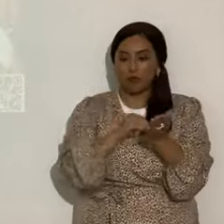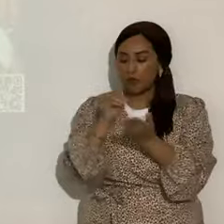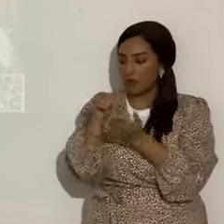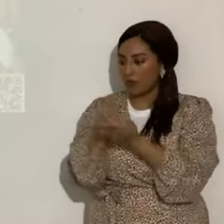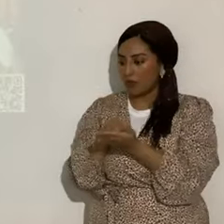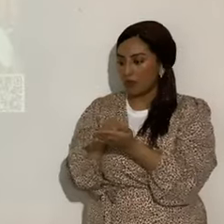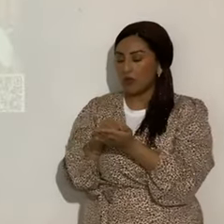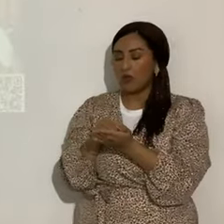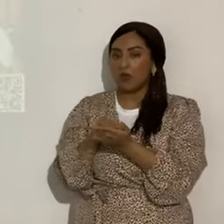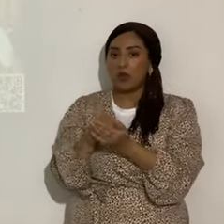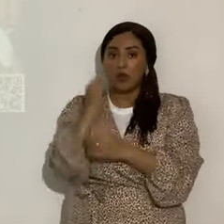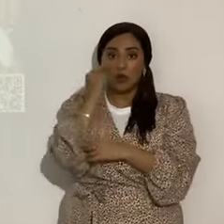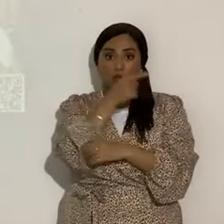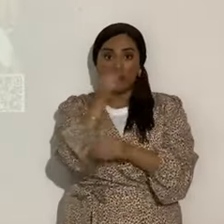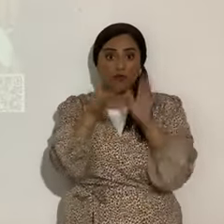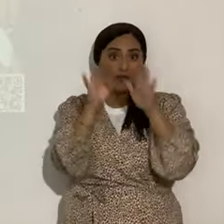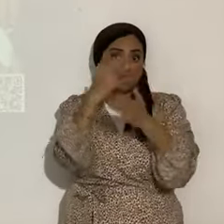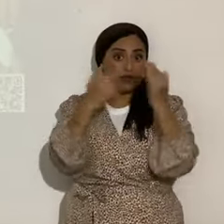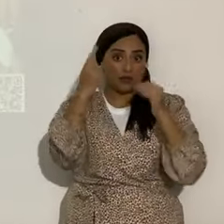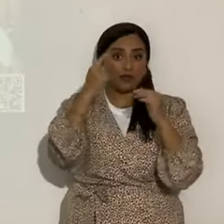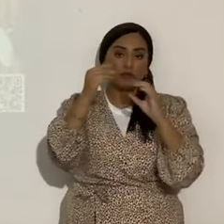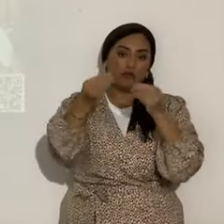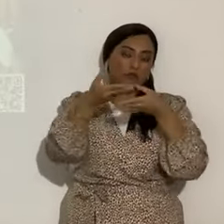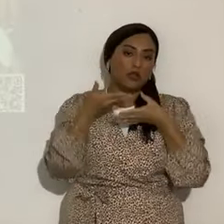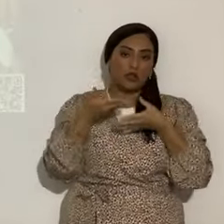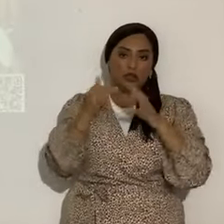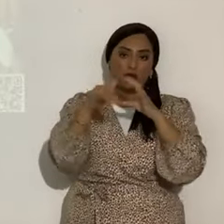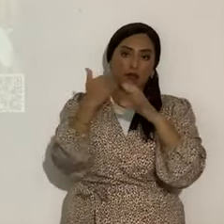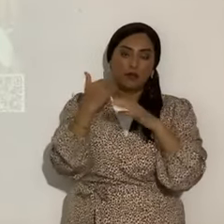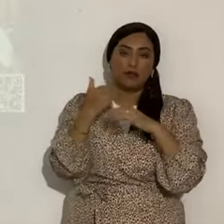Pero si ustedes encuentran algo, después me avisan. Bueno,